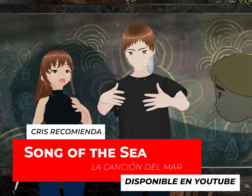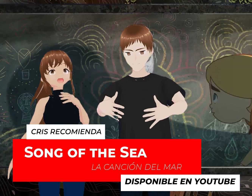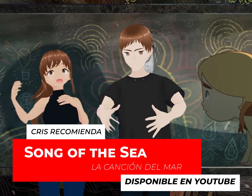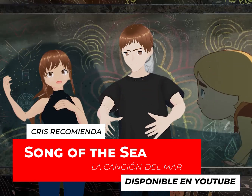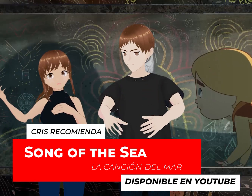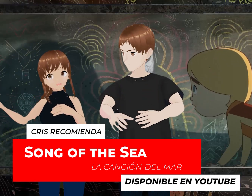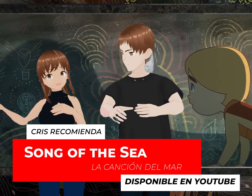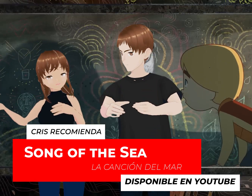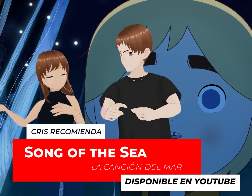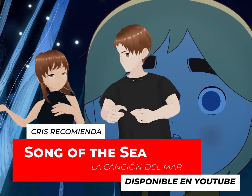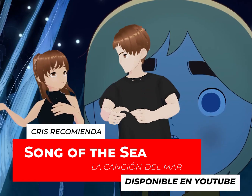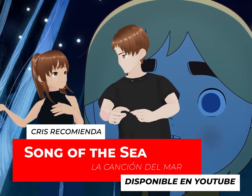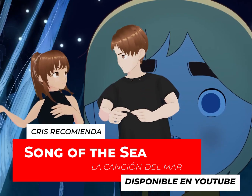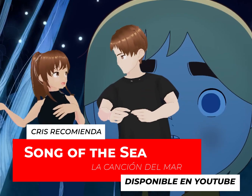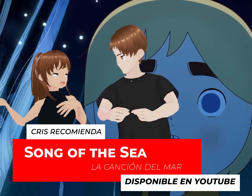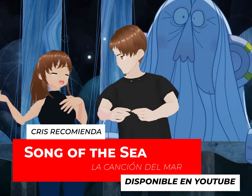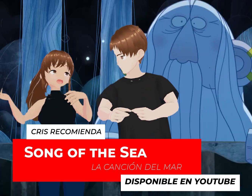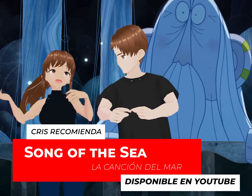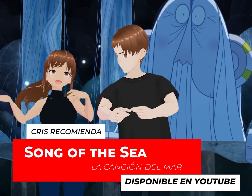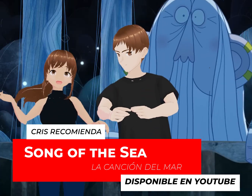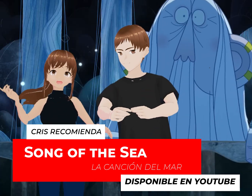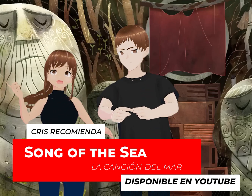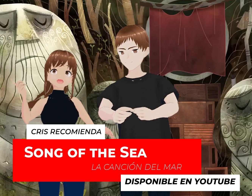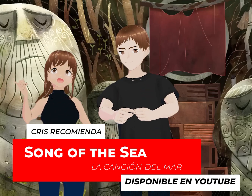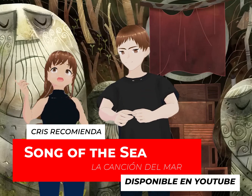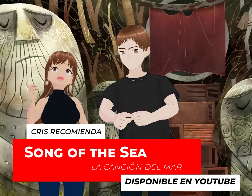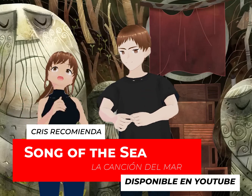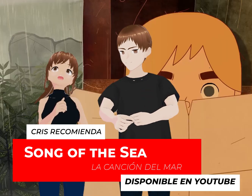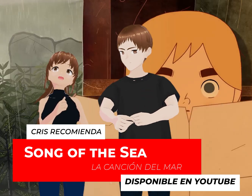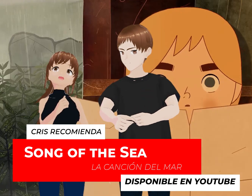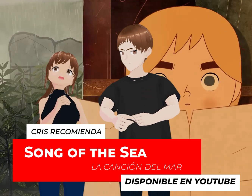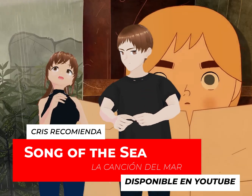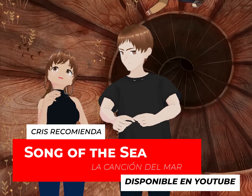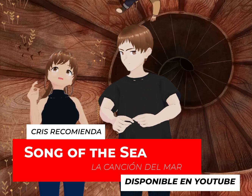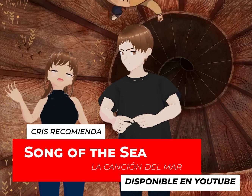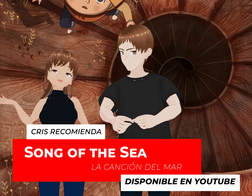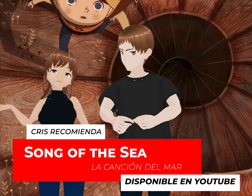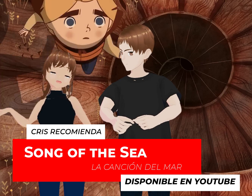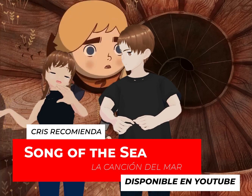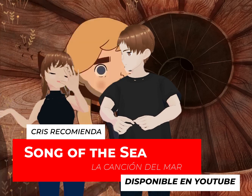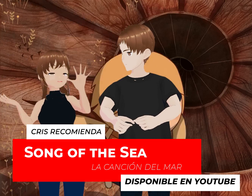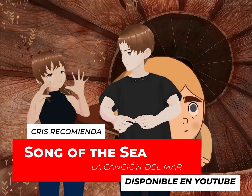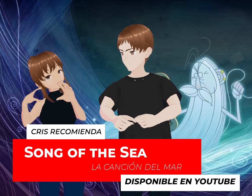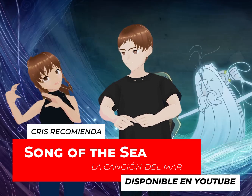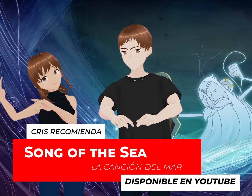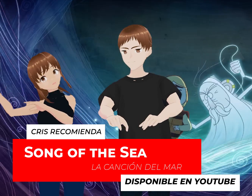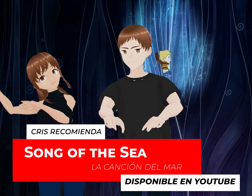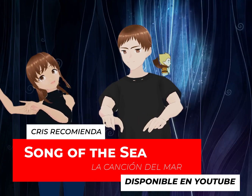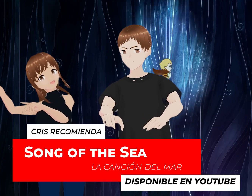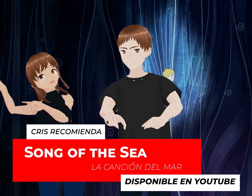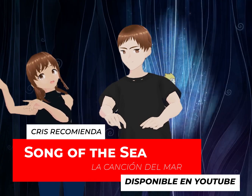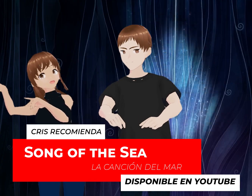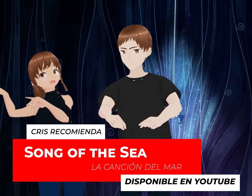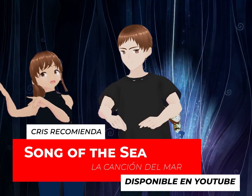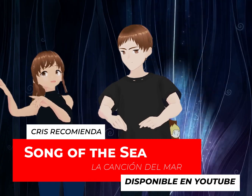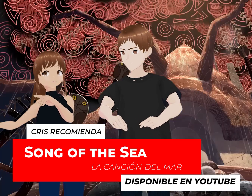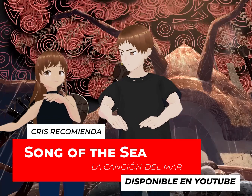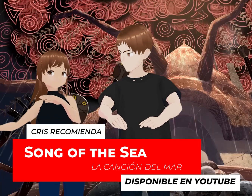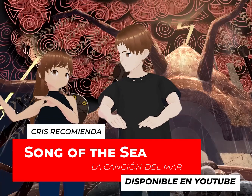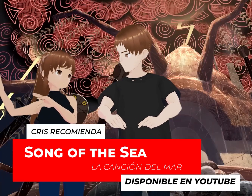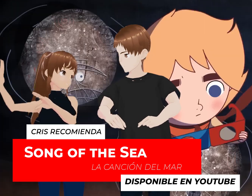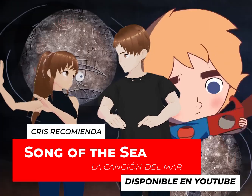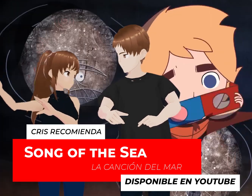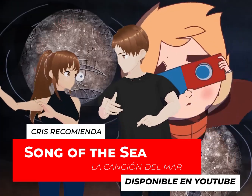que el niño, el hermano mayor y la niña tratan de regresar, por alguna razón se van a la ciudad,